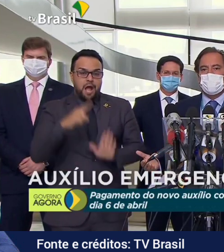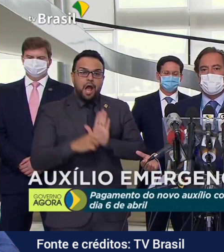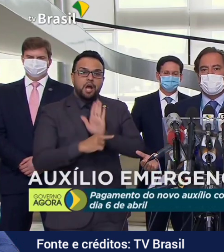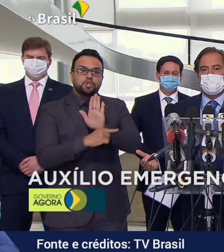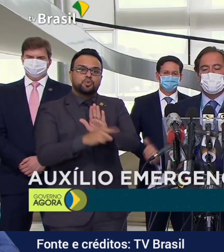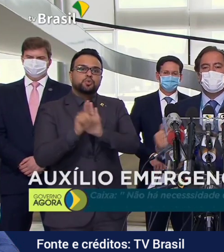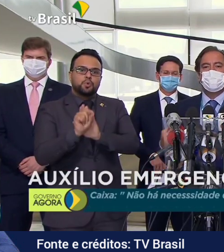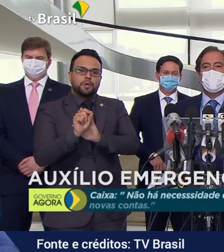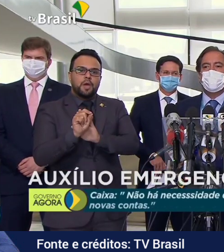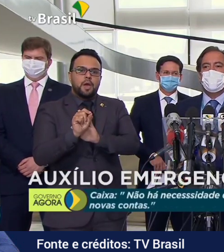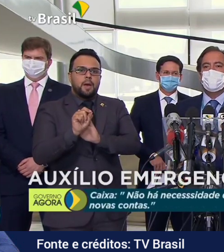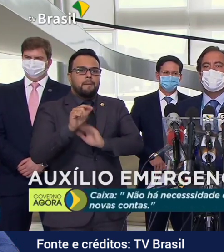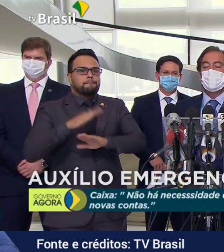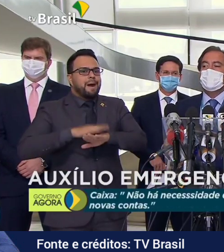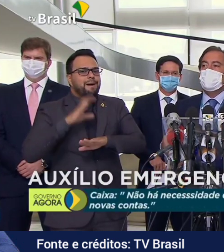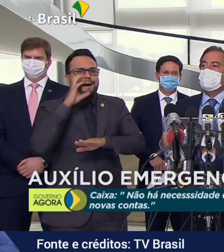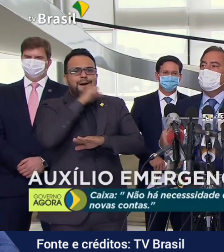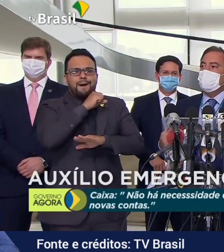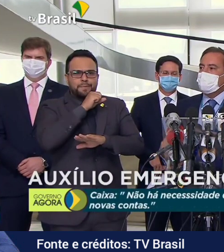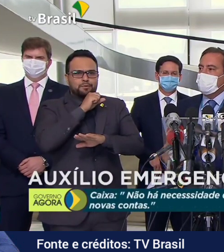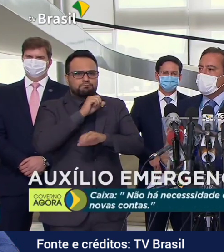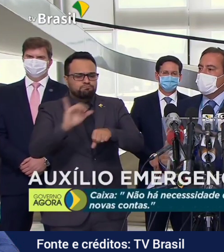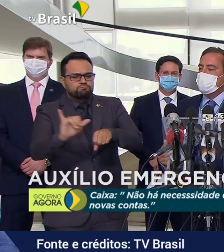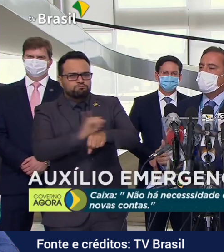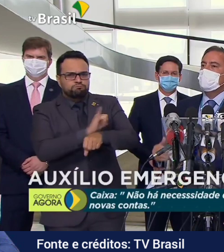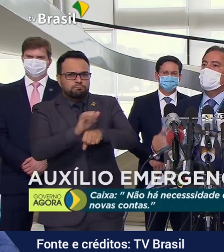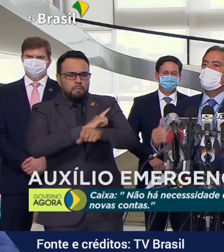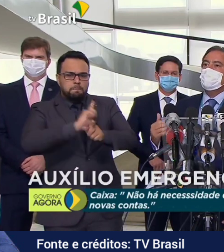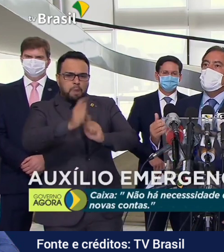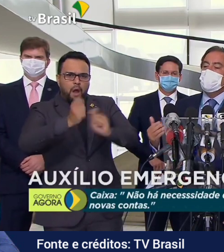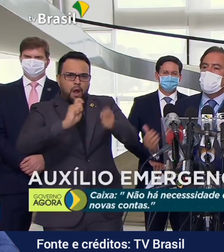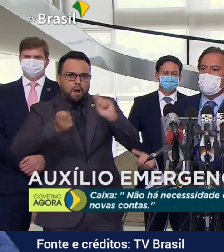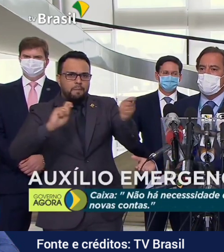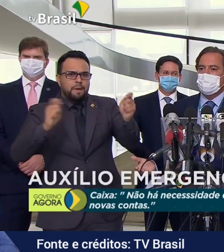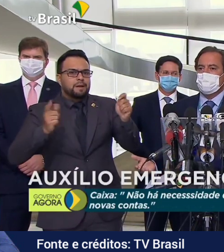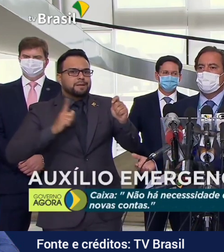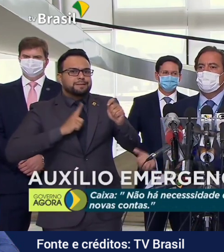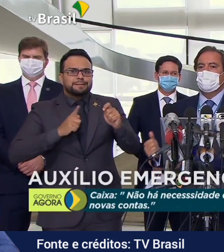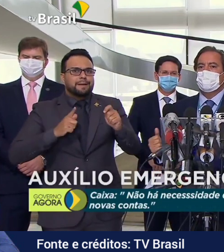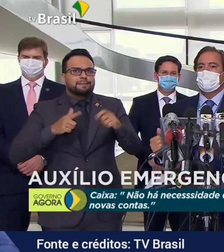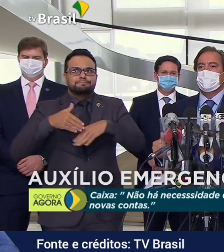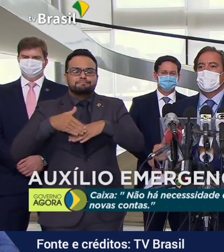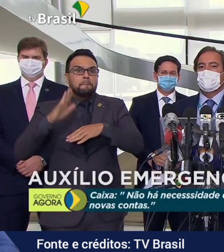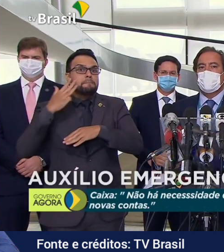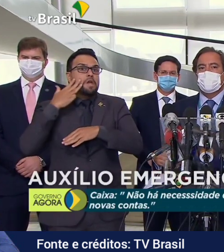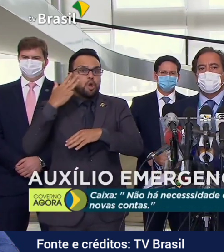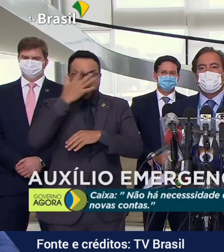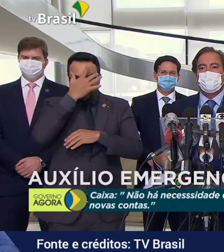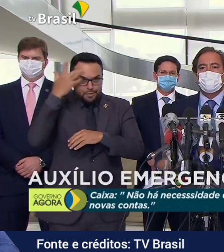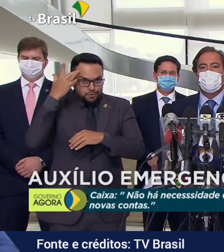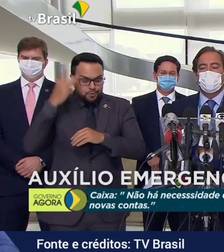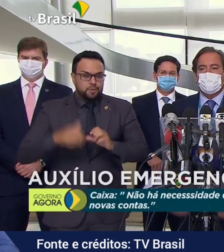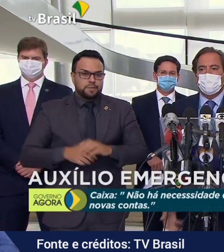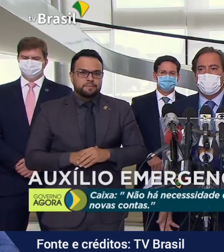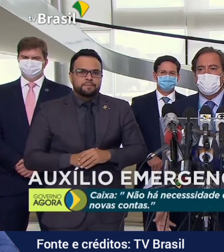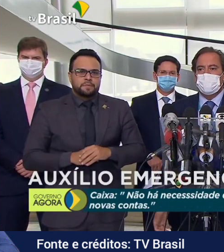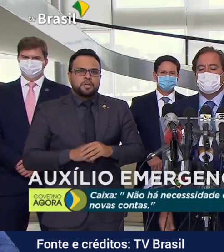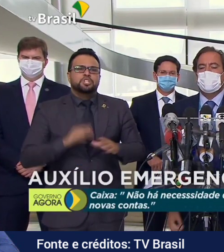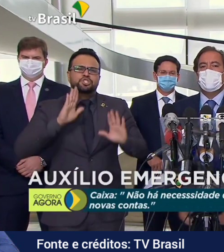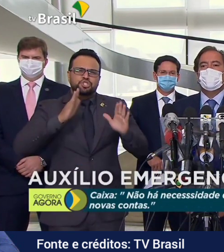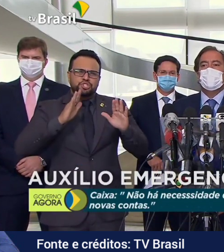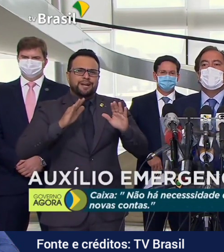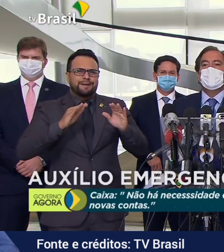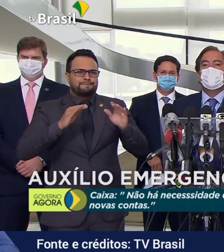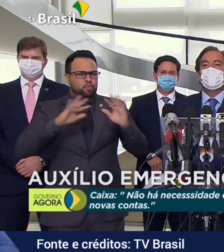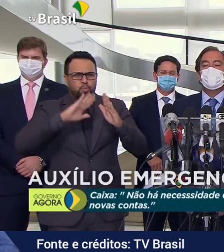operacionalização desse pagamento para dezenas de milhões de pessoas. Já temos tudo muito bem